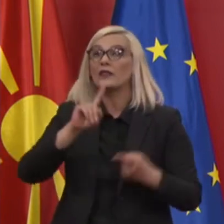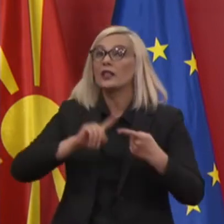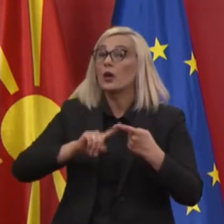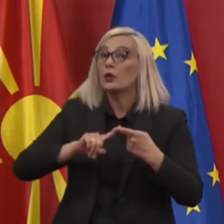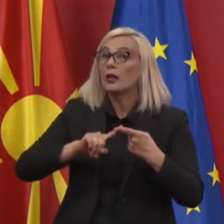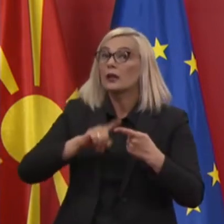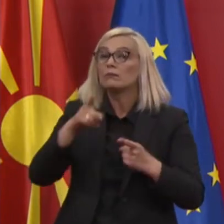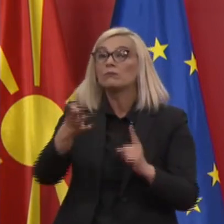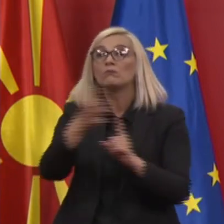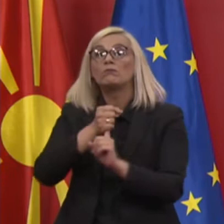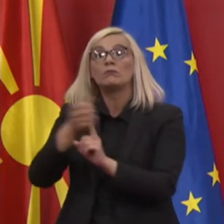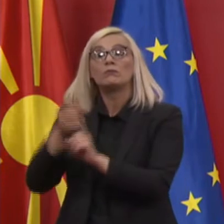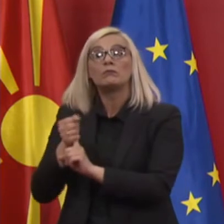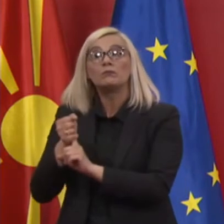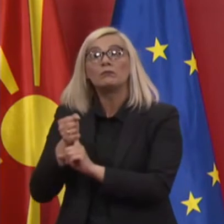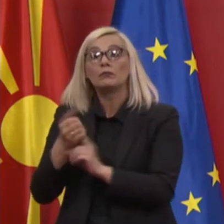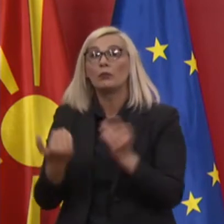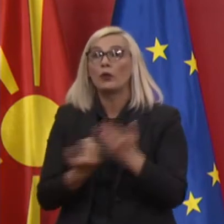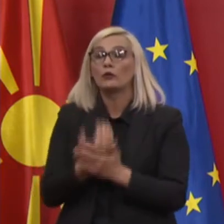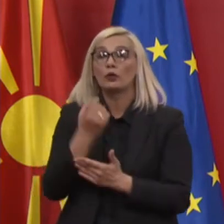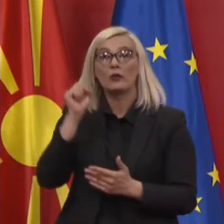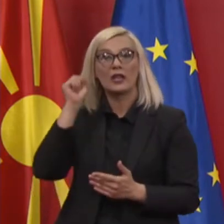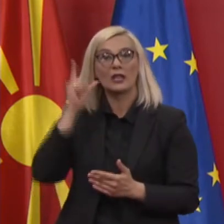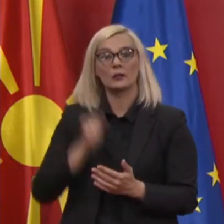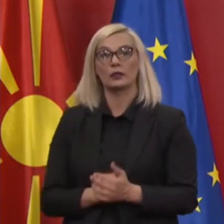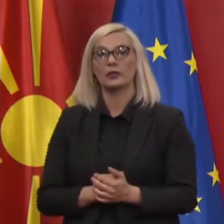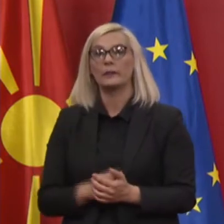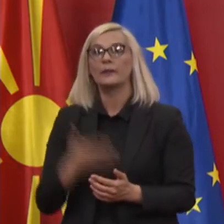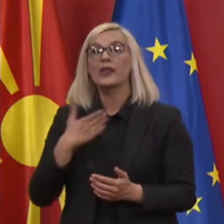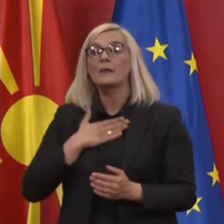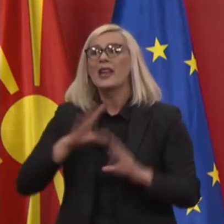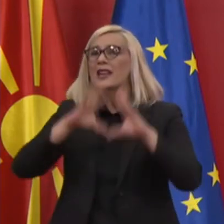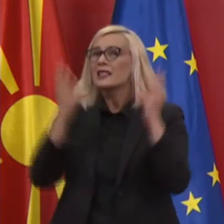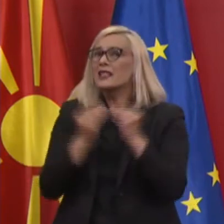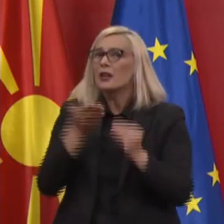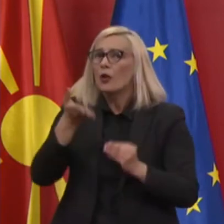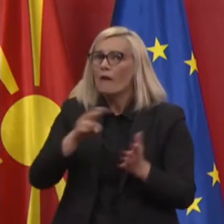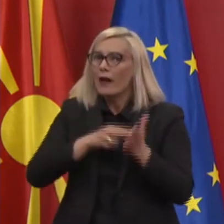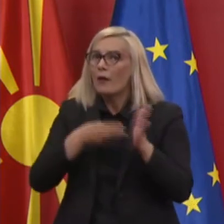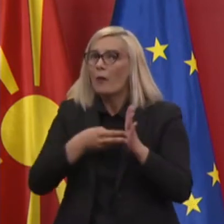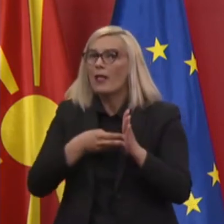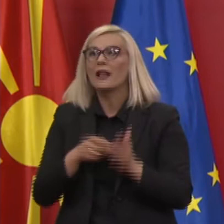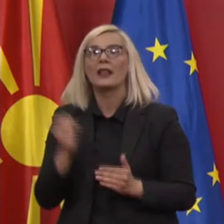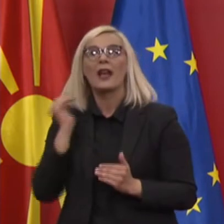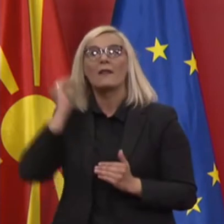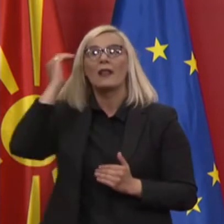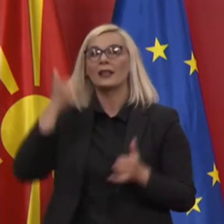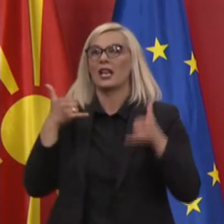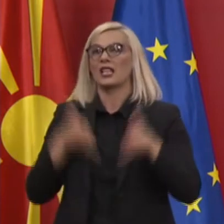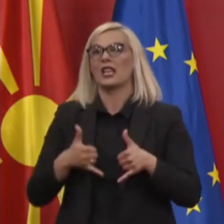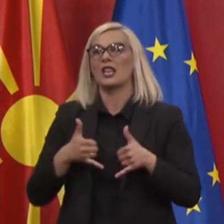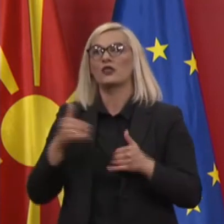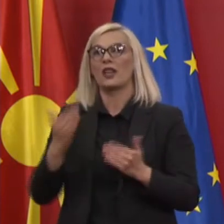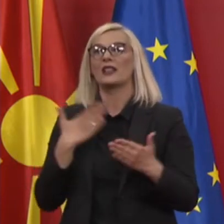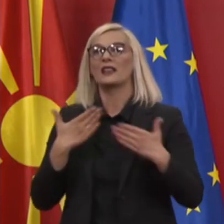да идентификува повторување на случај. Имајќи го сетова предвид, владата на денешната седница